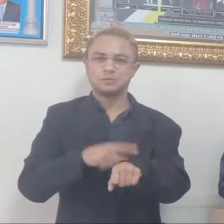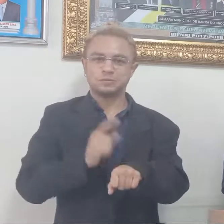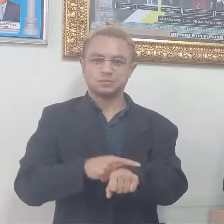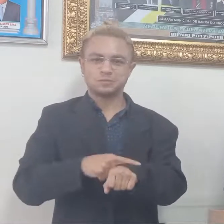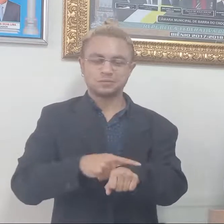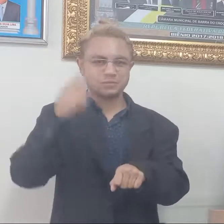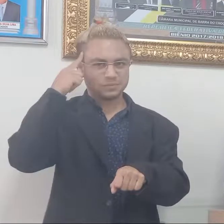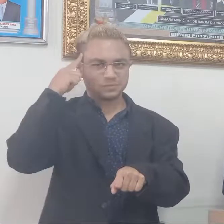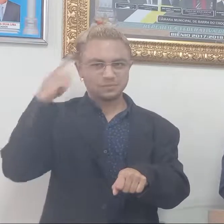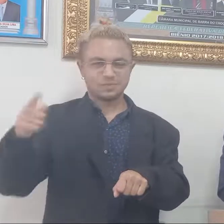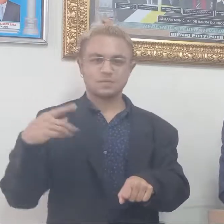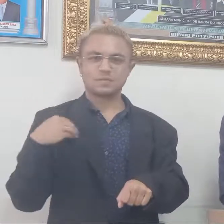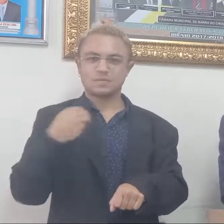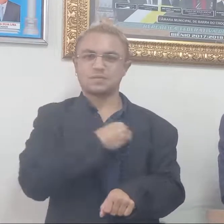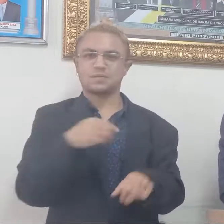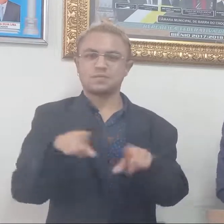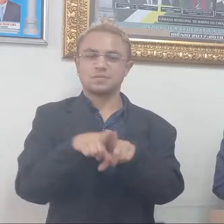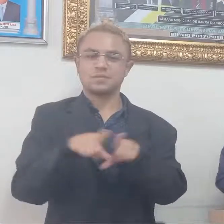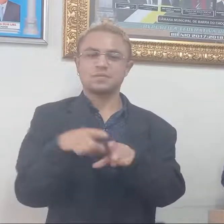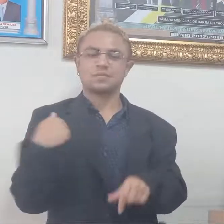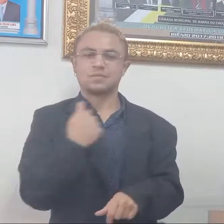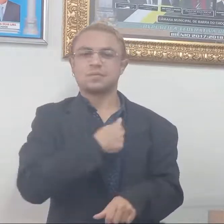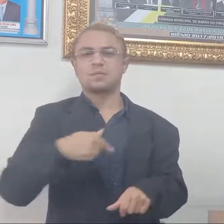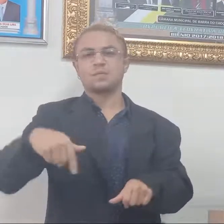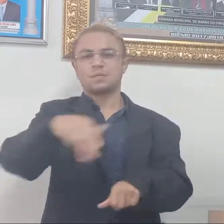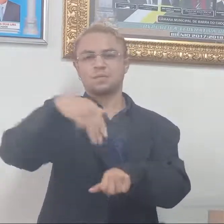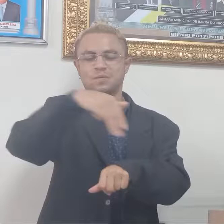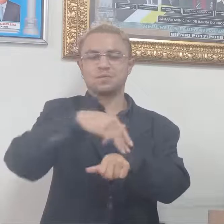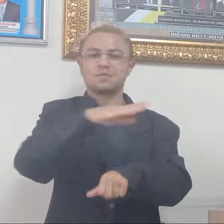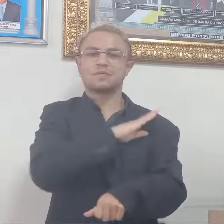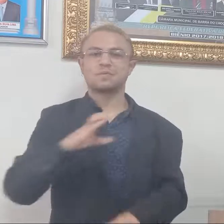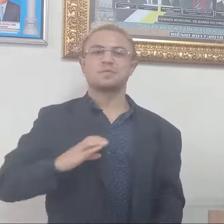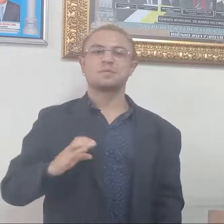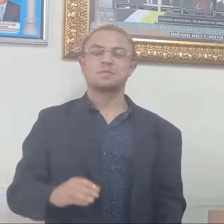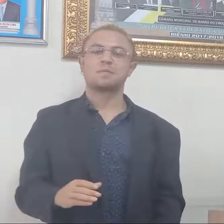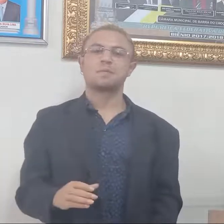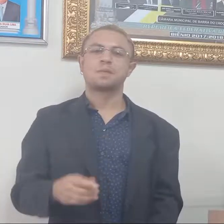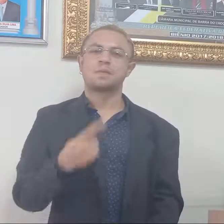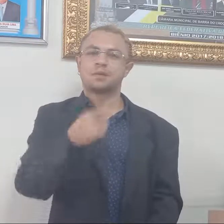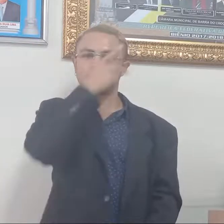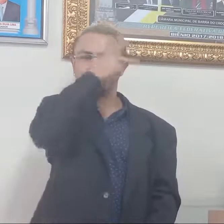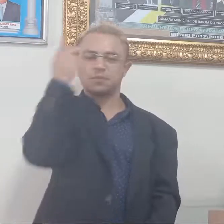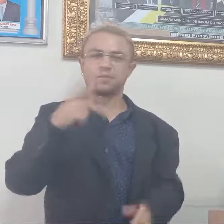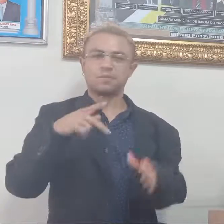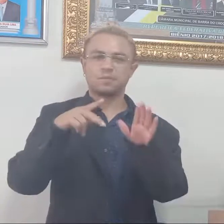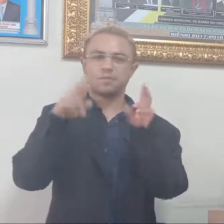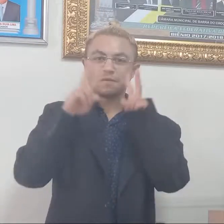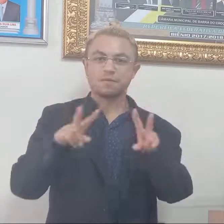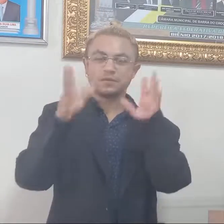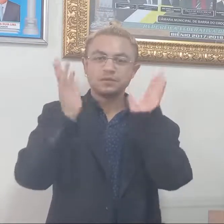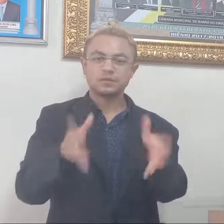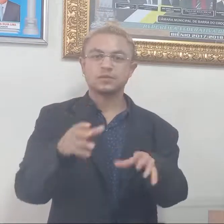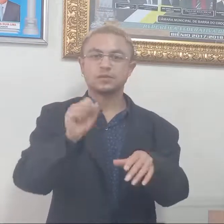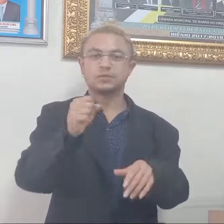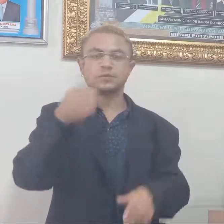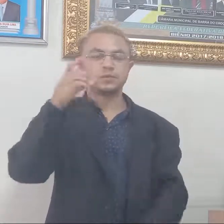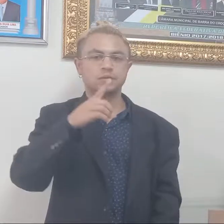saúde e agentes de combate a endemias do município de Barra do Chó, só foi lido há oito dias atrás.